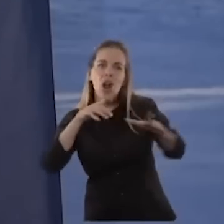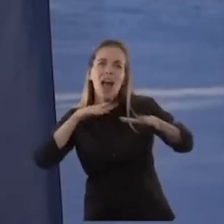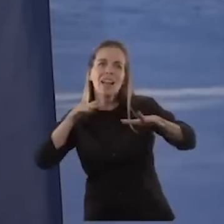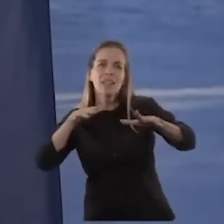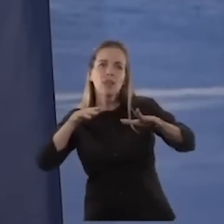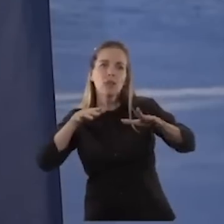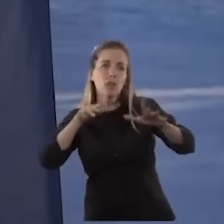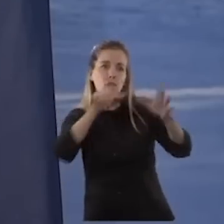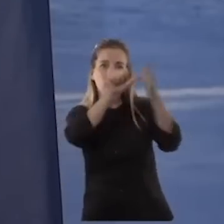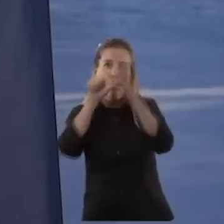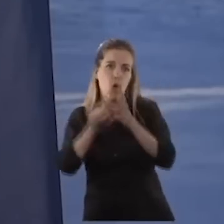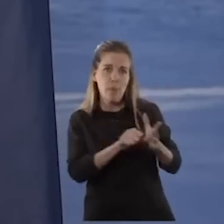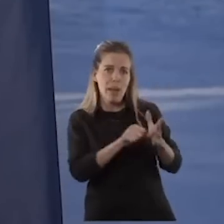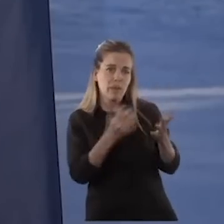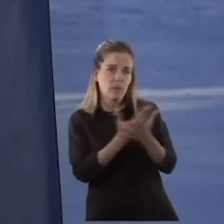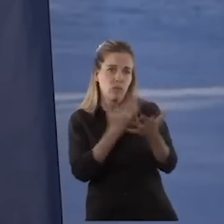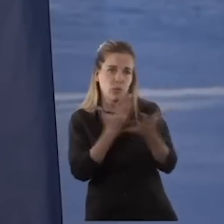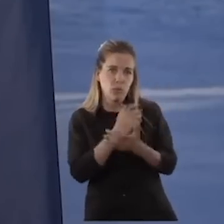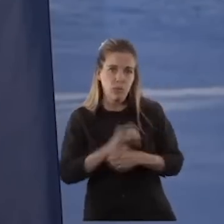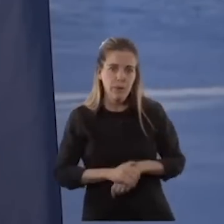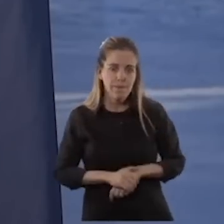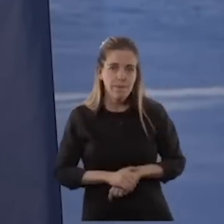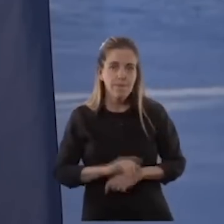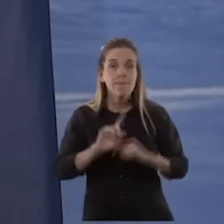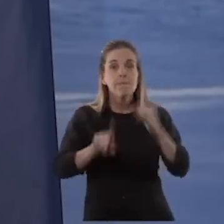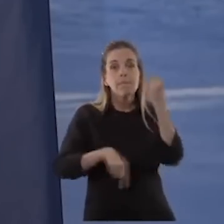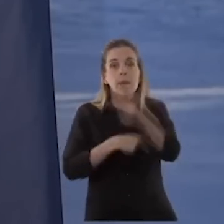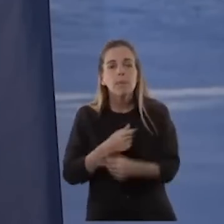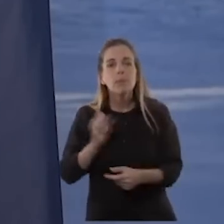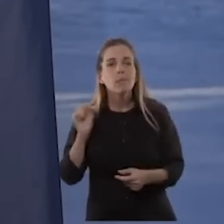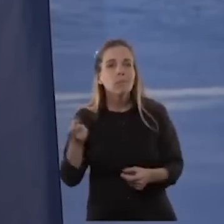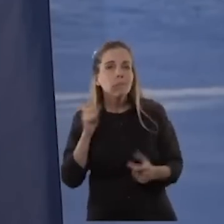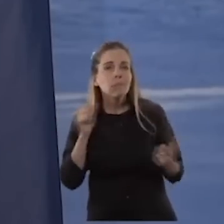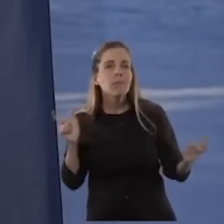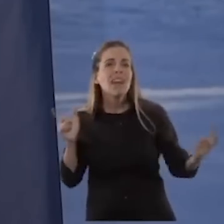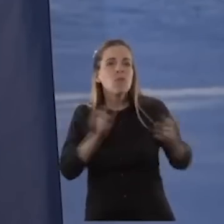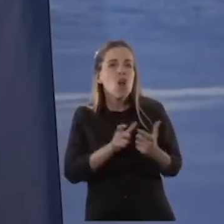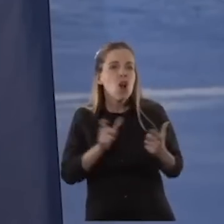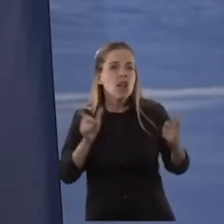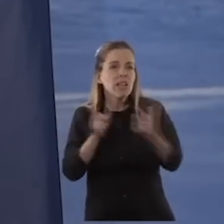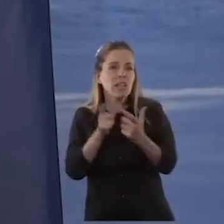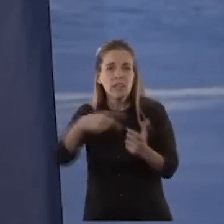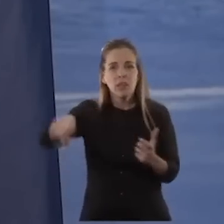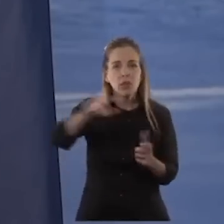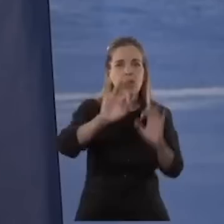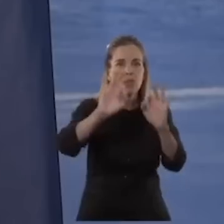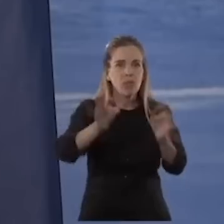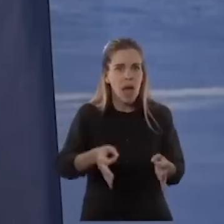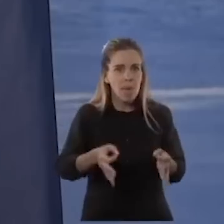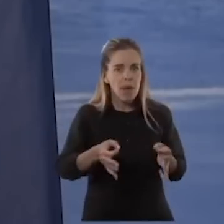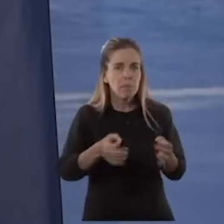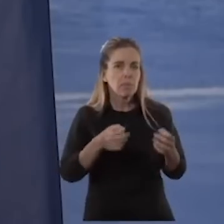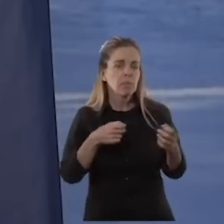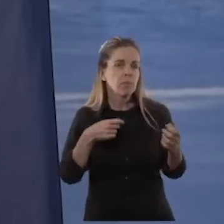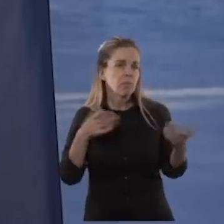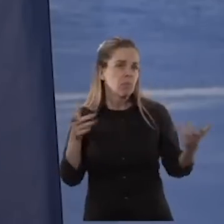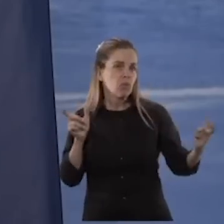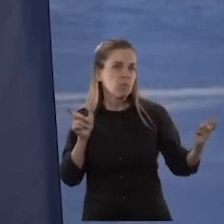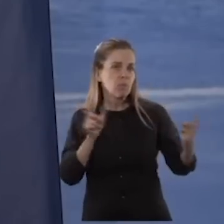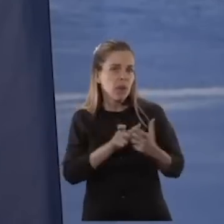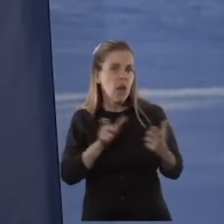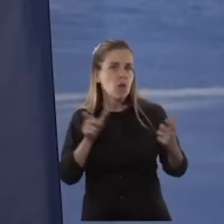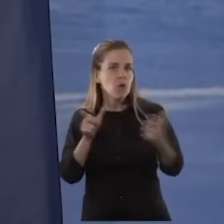mensaje, insinuó un paralelo entre el presidente argentino Alberto Fernández, con quien mantiene una tensa relación, y a quien tilda de